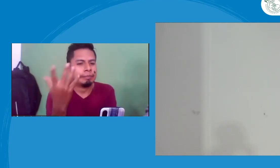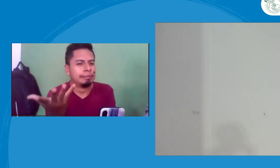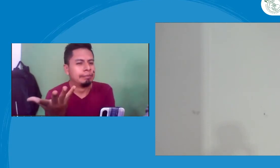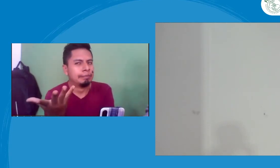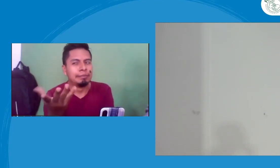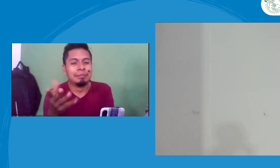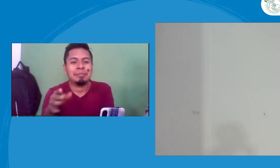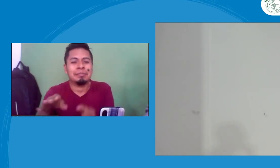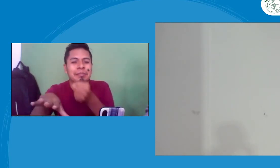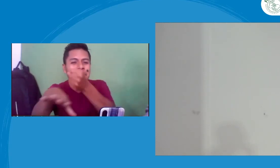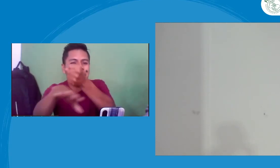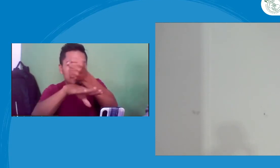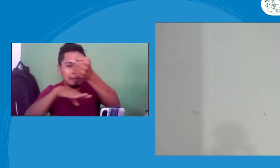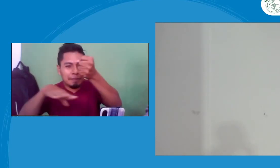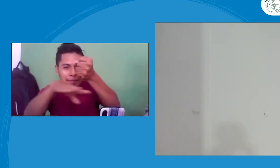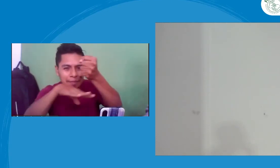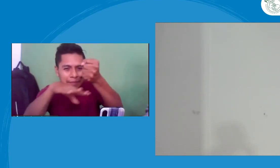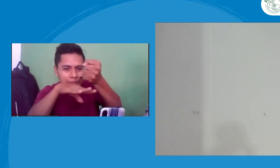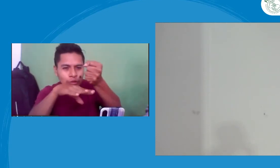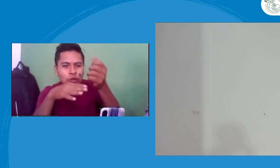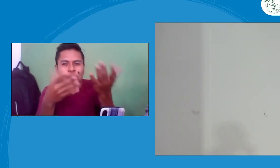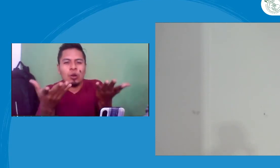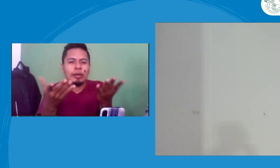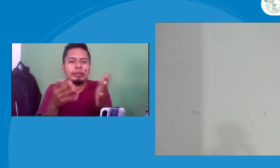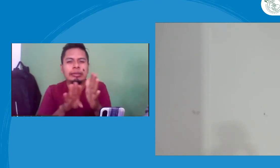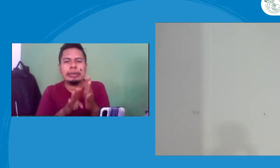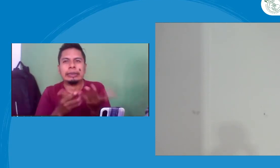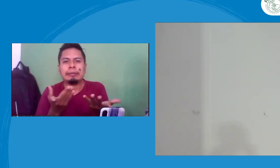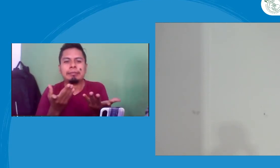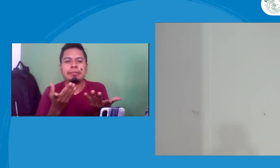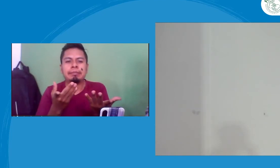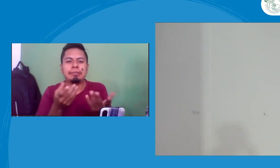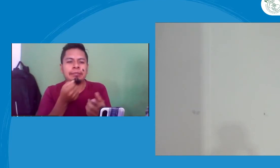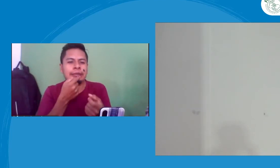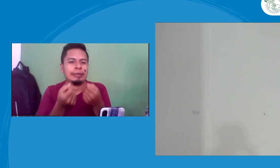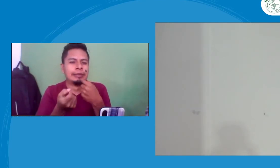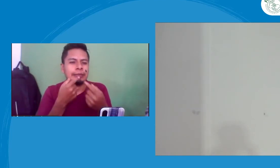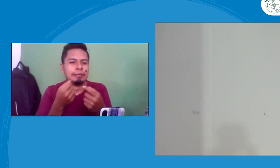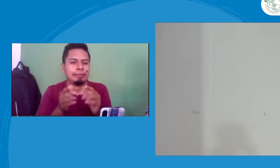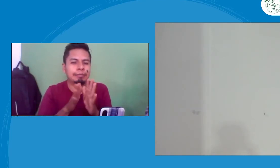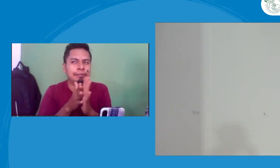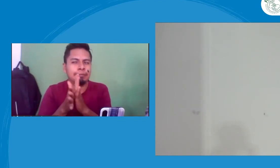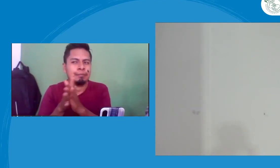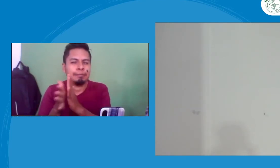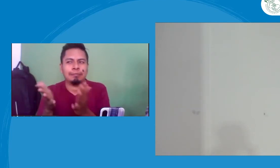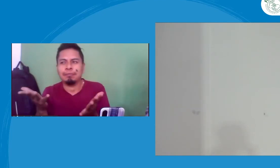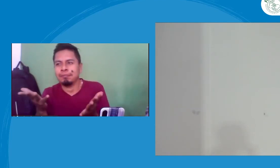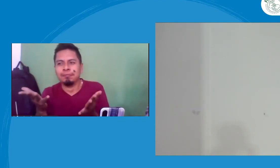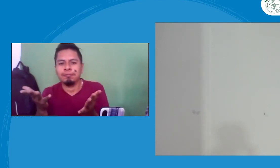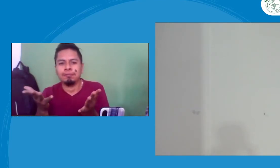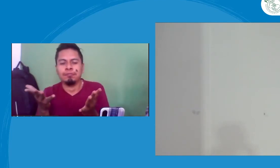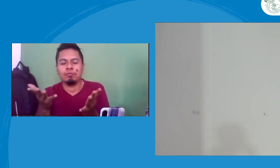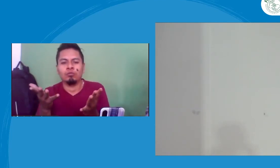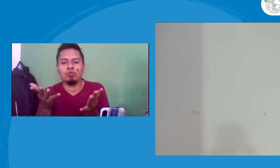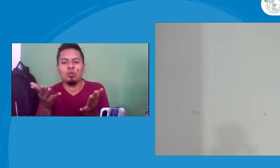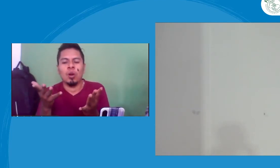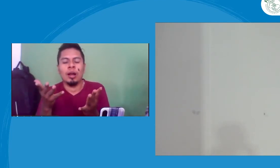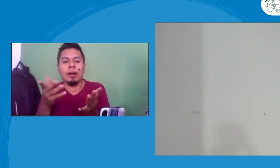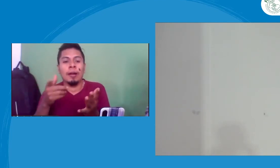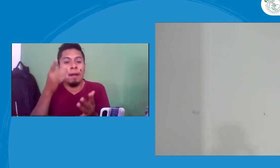respecto al tema de mujeres, hace falta como ese reconocimiento porque no hay y bases con respecto